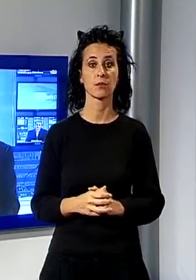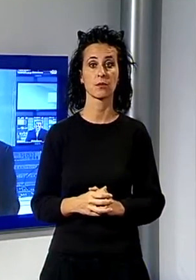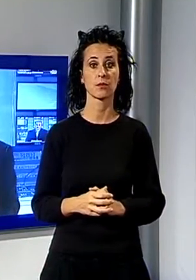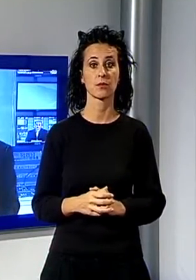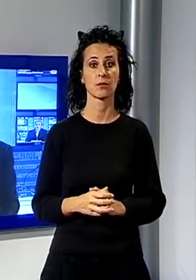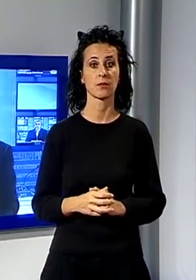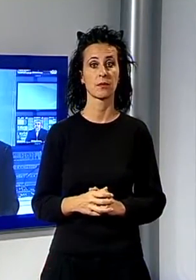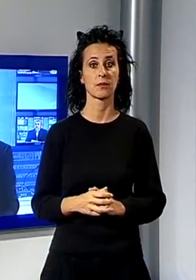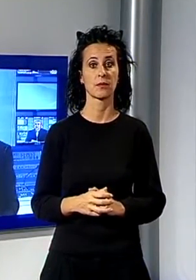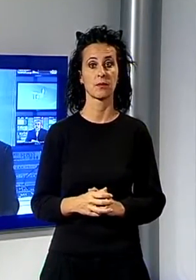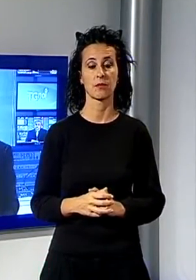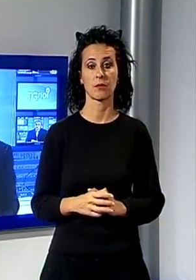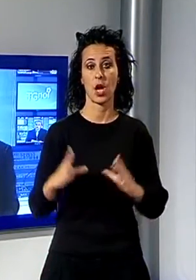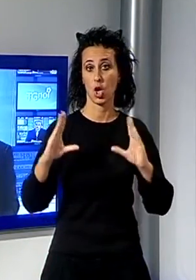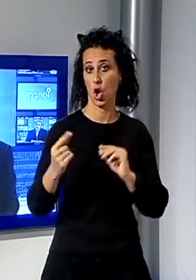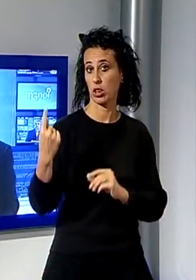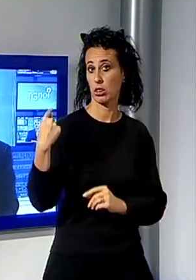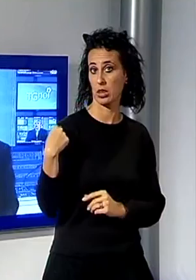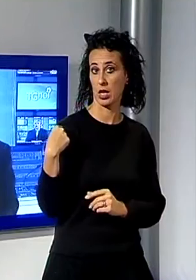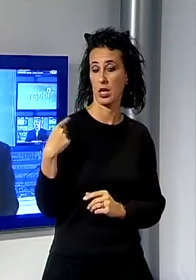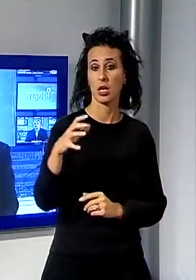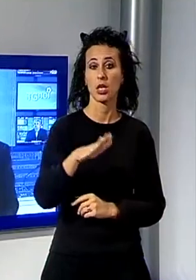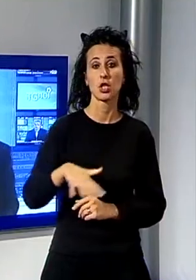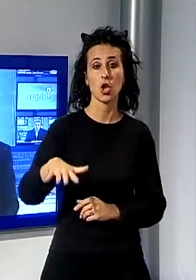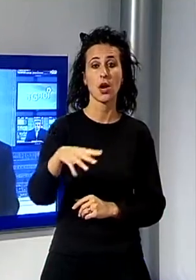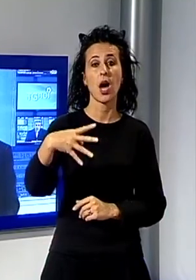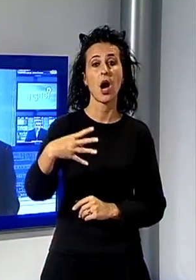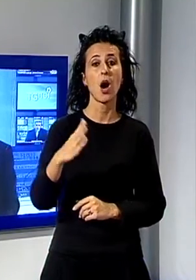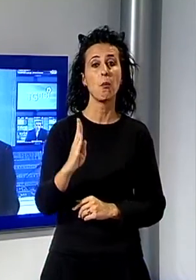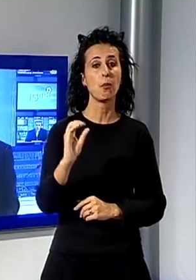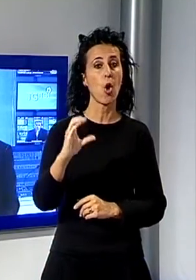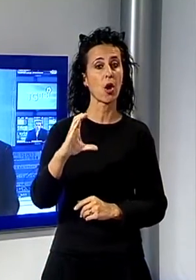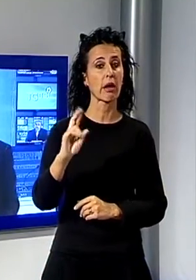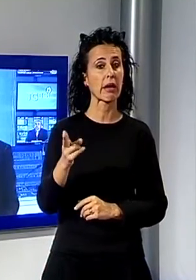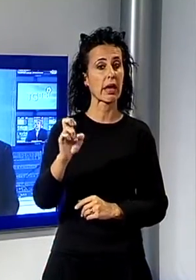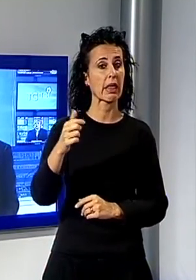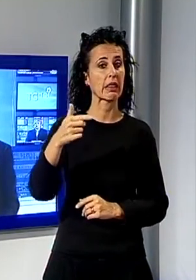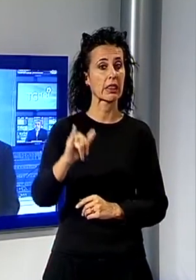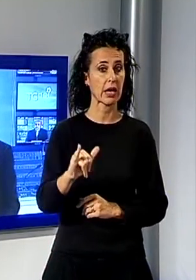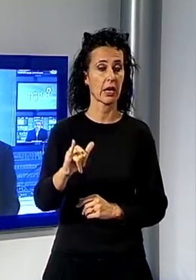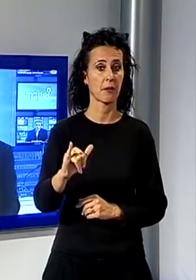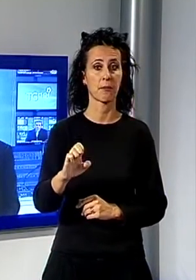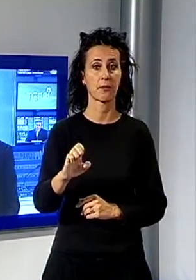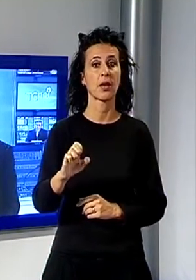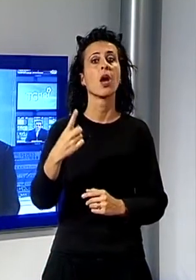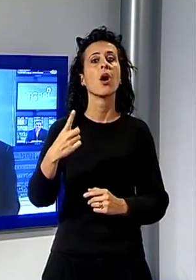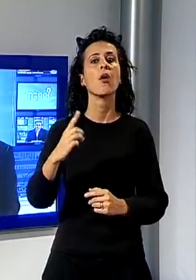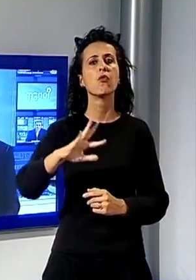scorsa nella zona delle Bocchette a Piano di Momio, ignoti hanno messo a segno un furto alla ditta Cantalupi